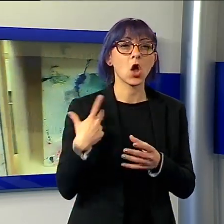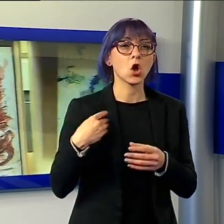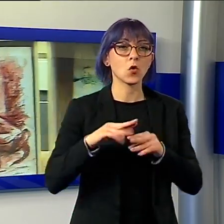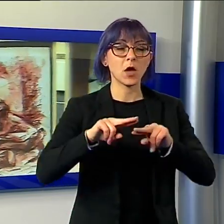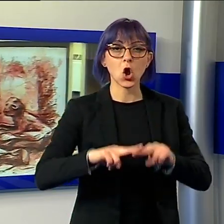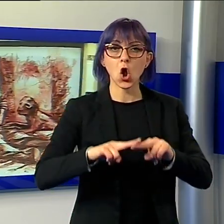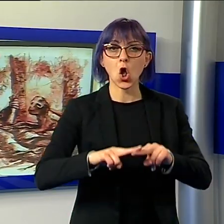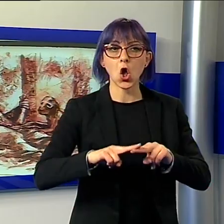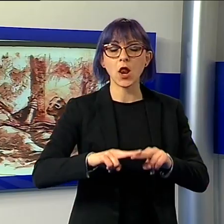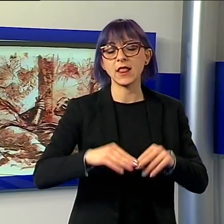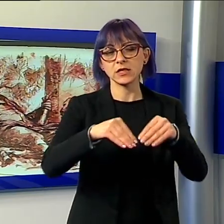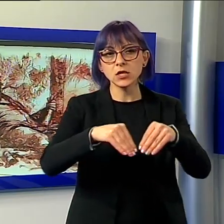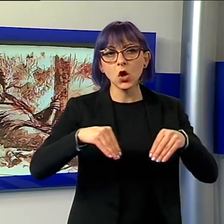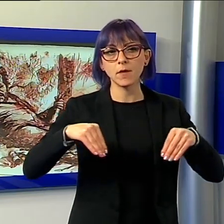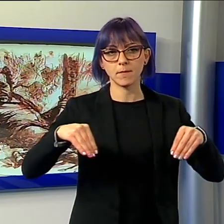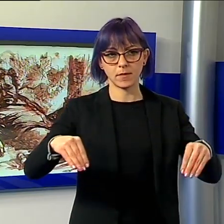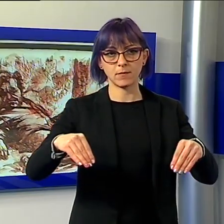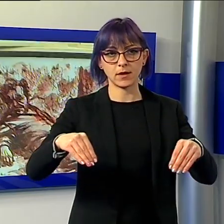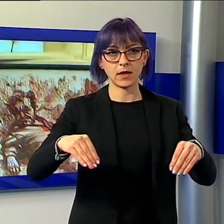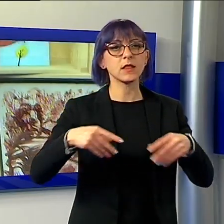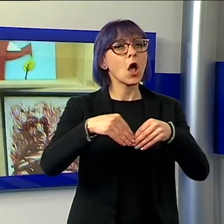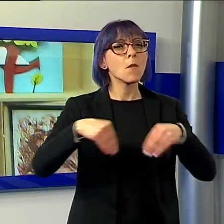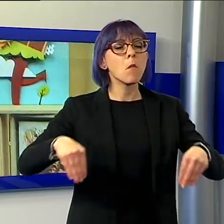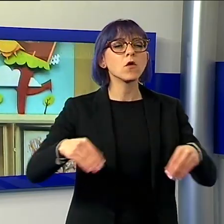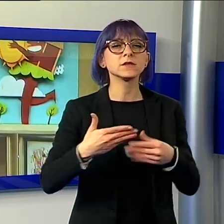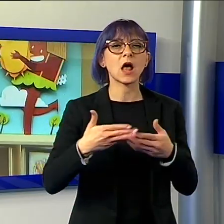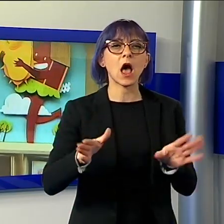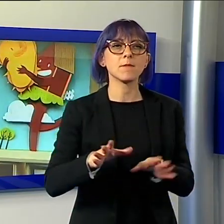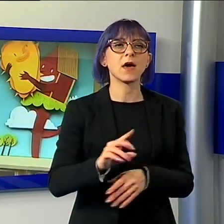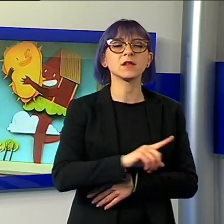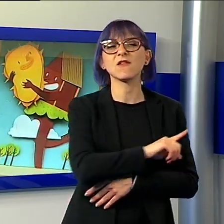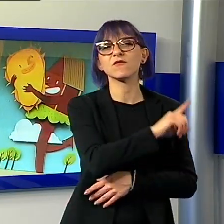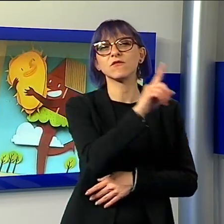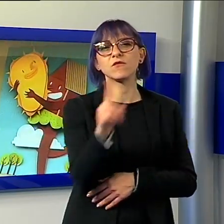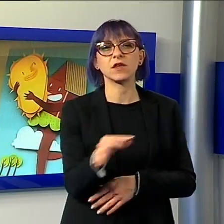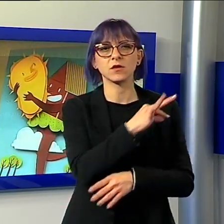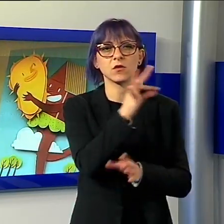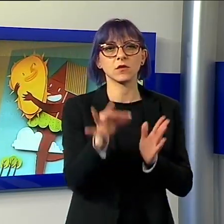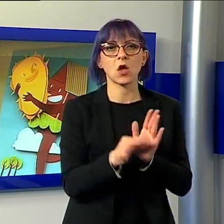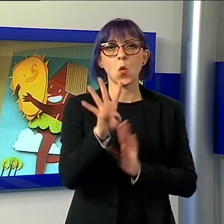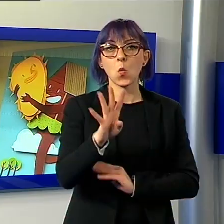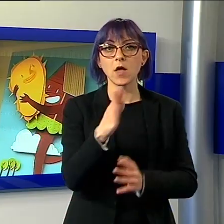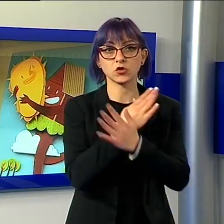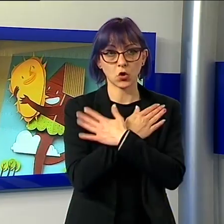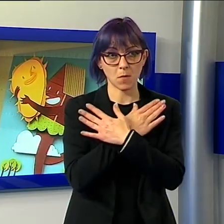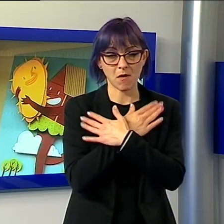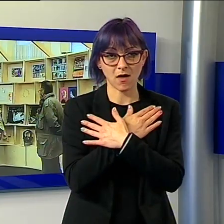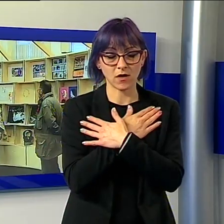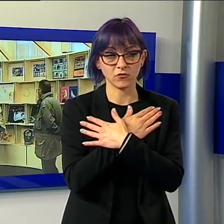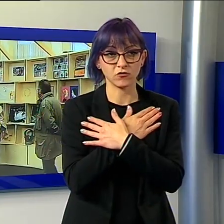aperta dal 19 aprile al 4 maggio. L'esposizione è stata realizzata con il contributo della Fondazione Cassa di Risparmio, della